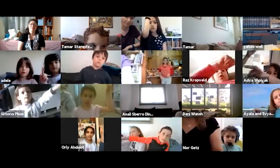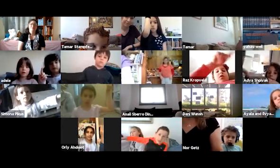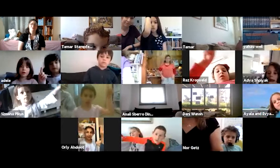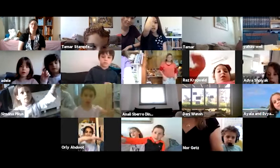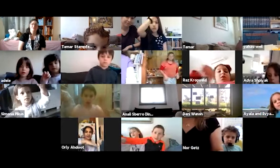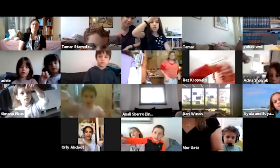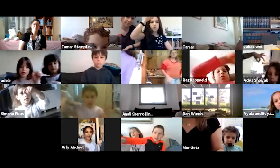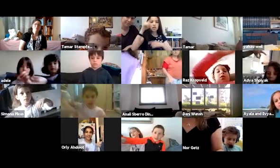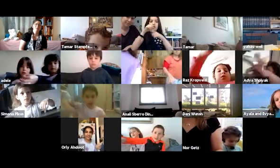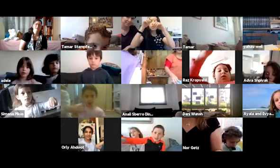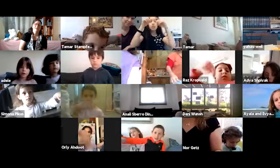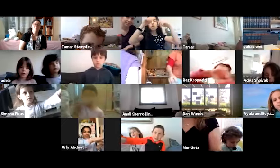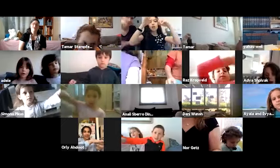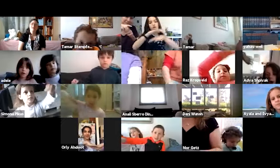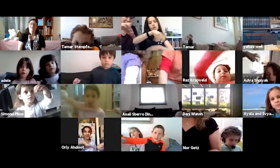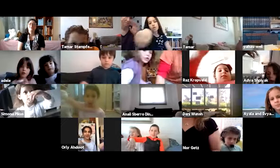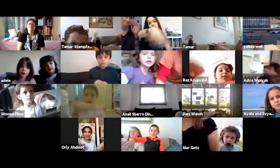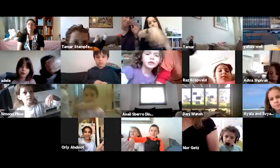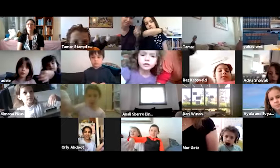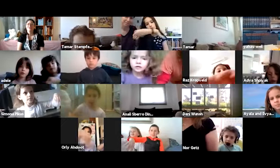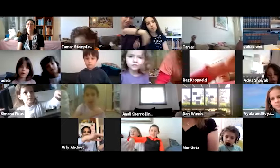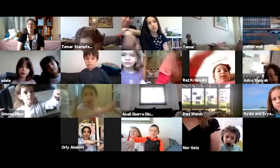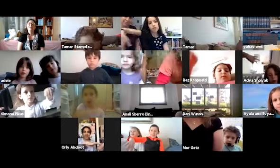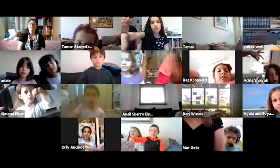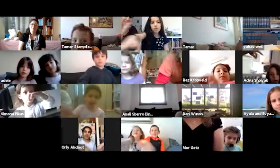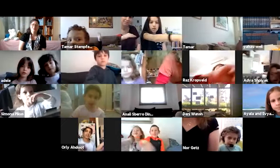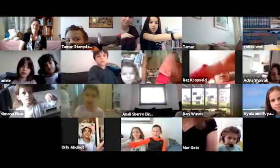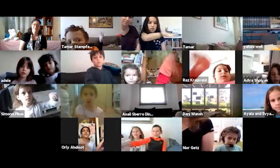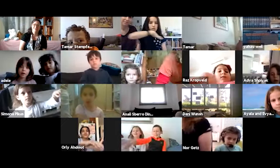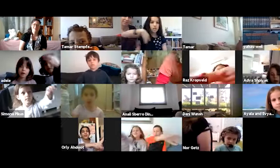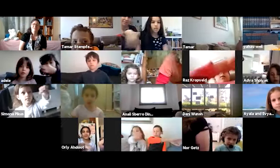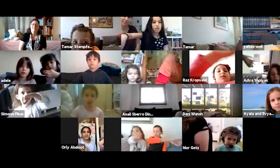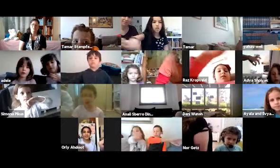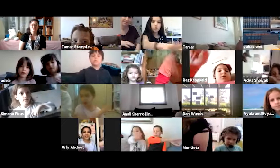אלוהנו, אלוהנו, אלוהנו, אלוהנו.